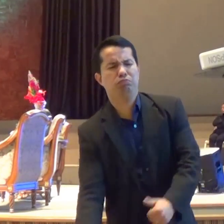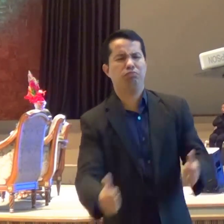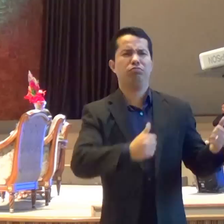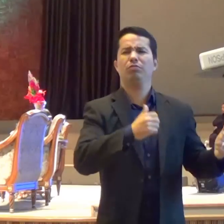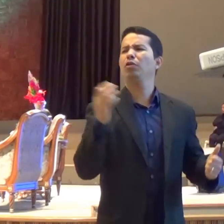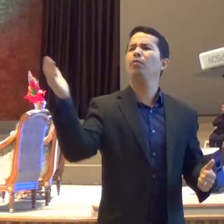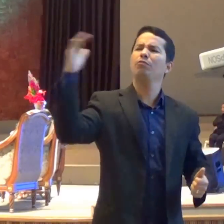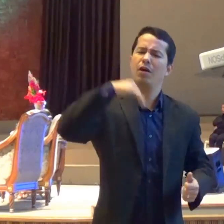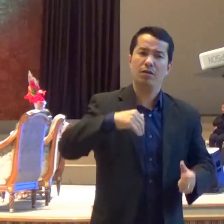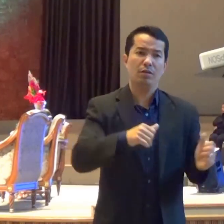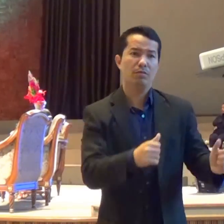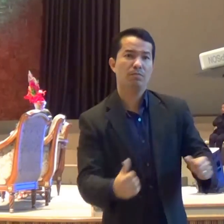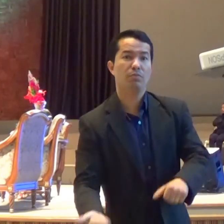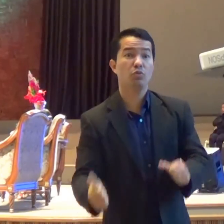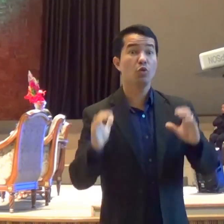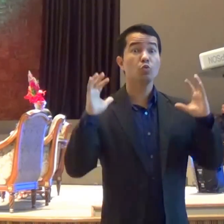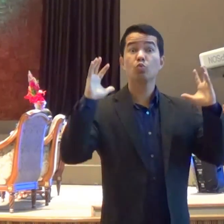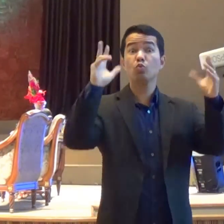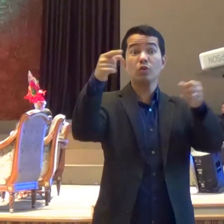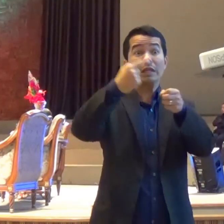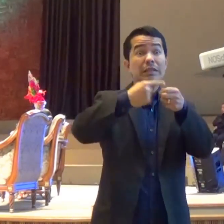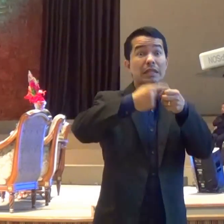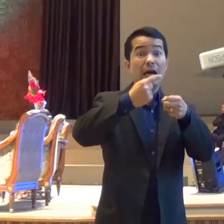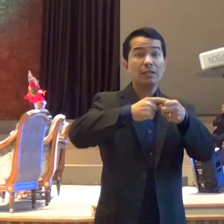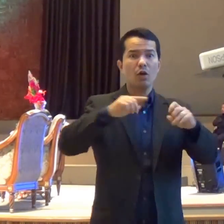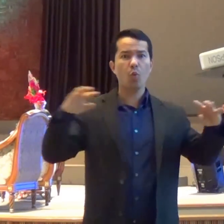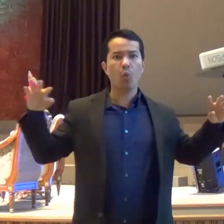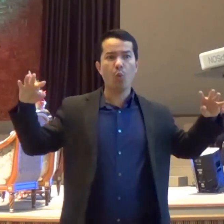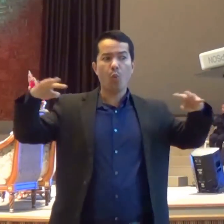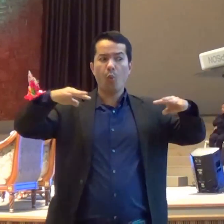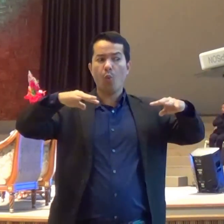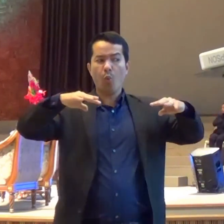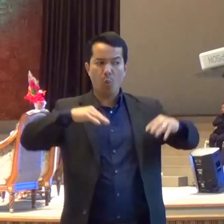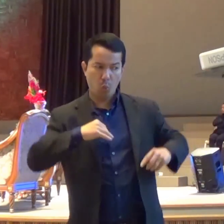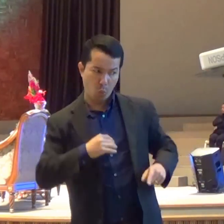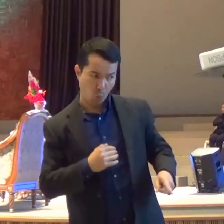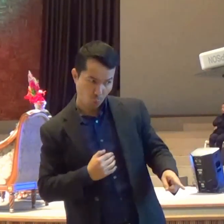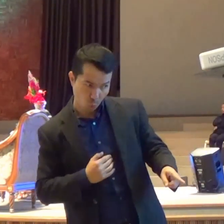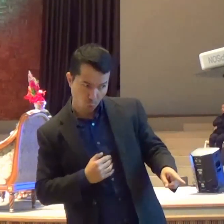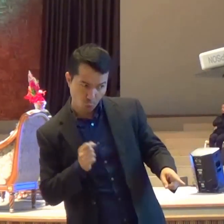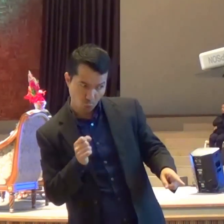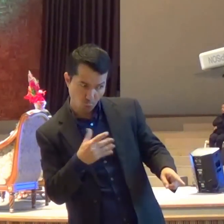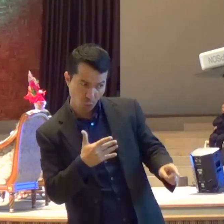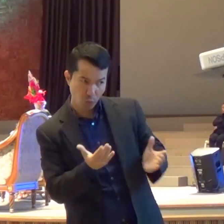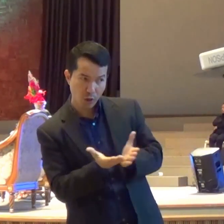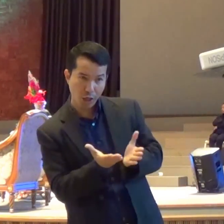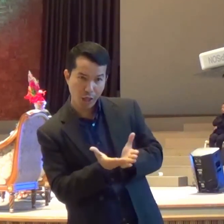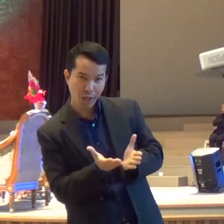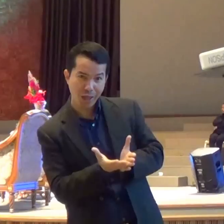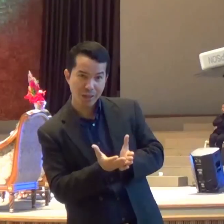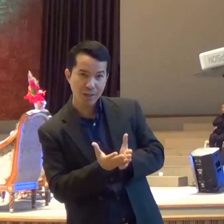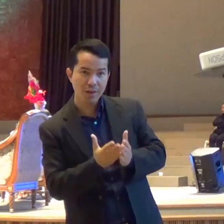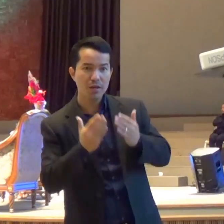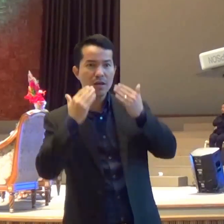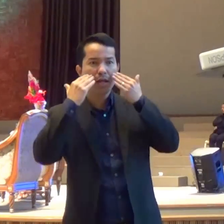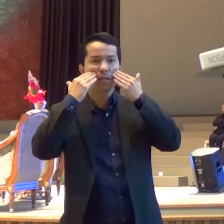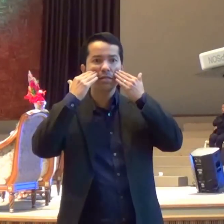Toda cidade Sabia Por isso A palavra De Deus Vai nos ensinar Que eu preciso De